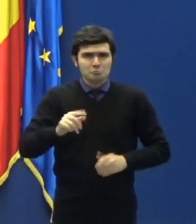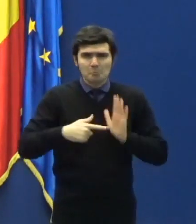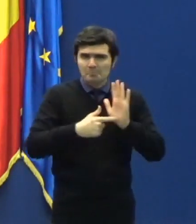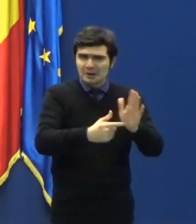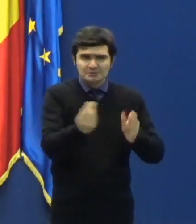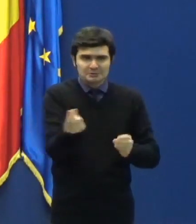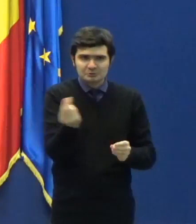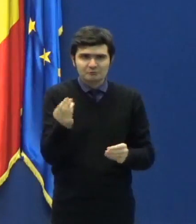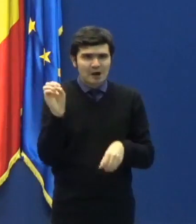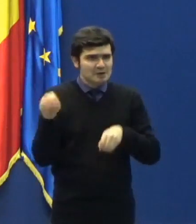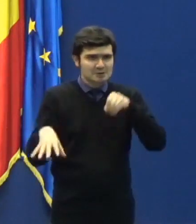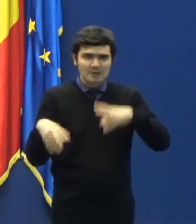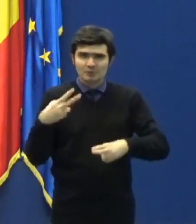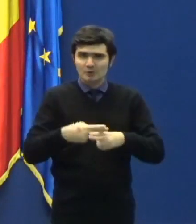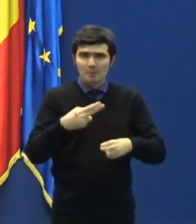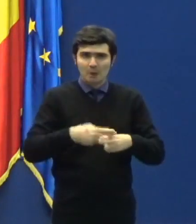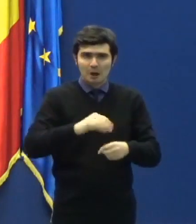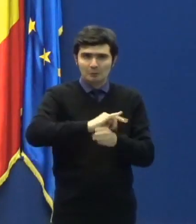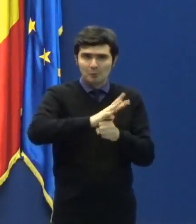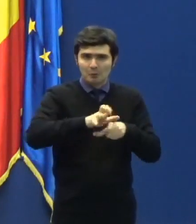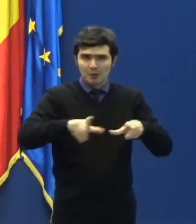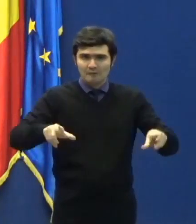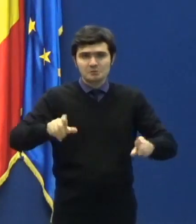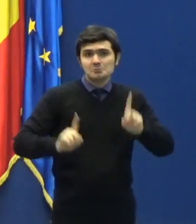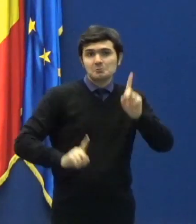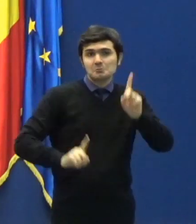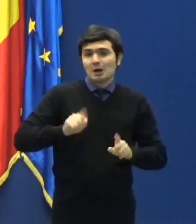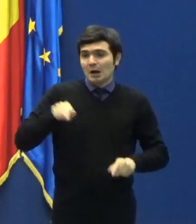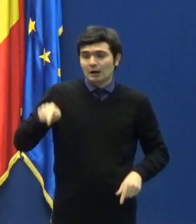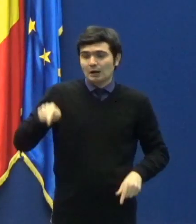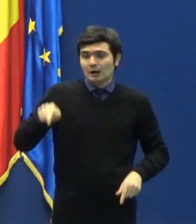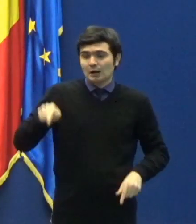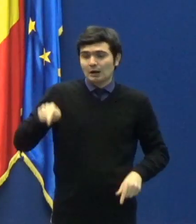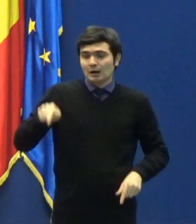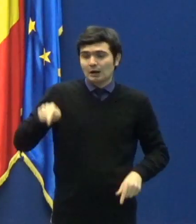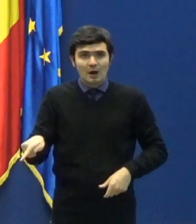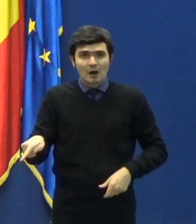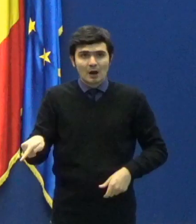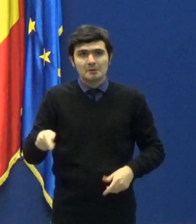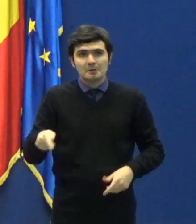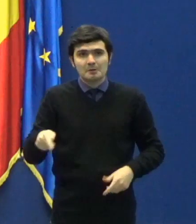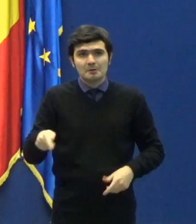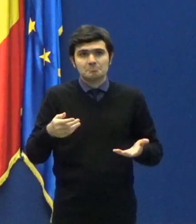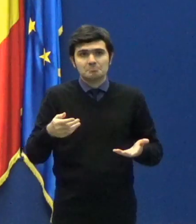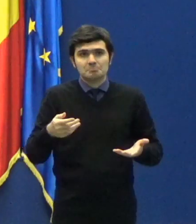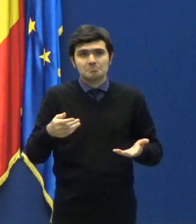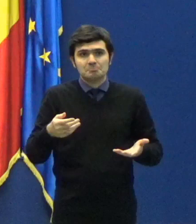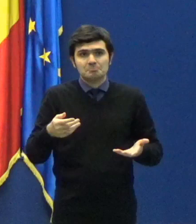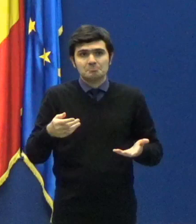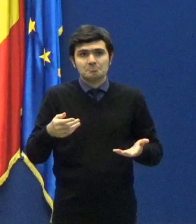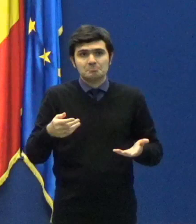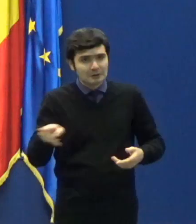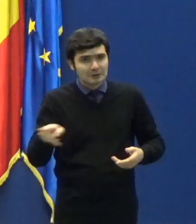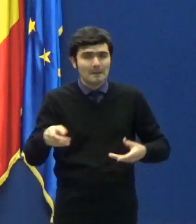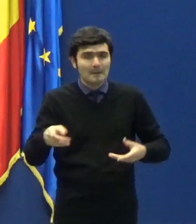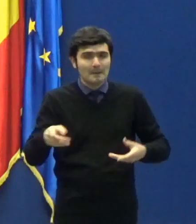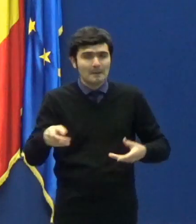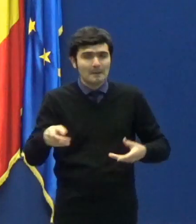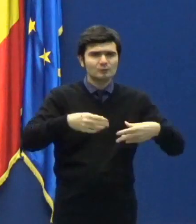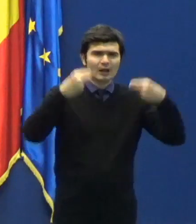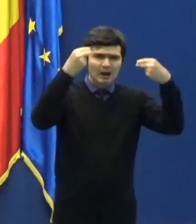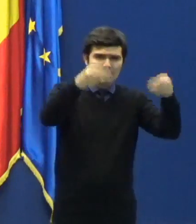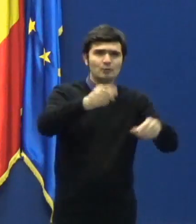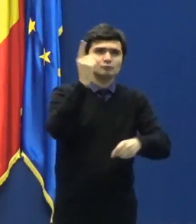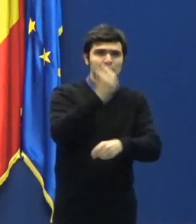COVID-19 și se încadrează în măsurile anunțate în ordonanțele